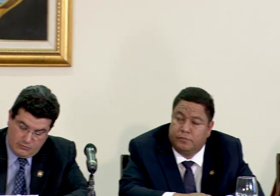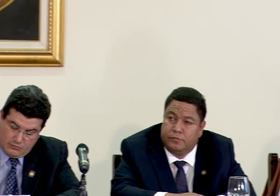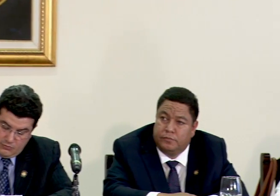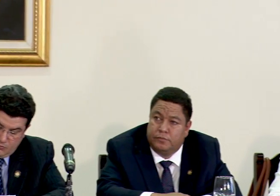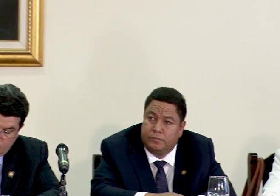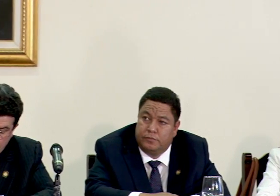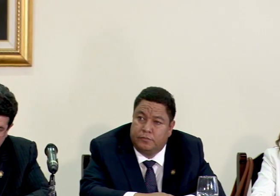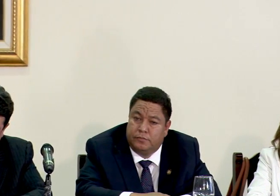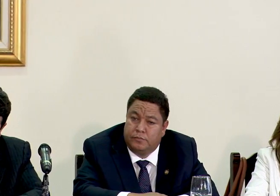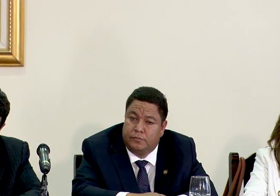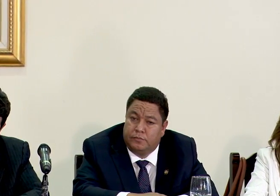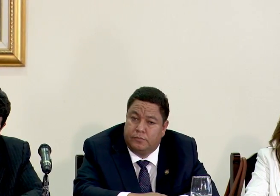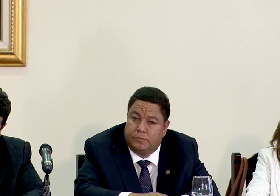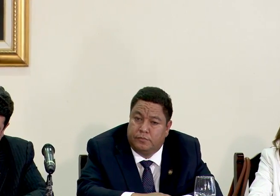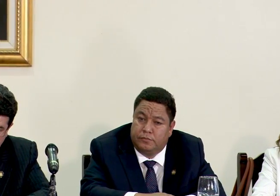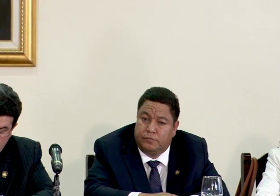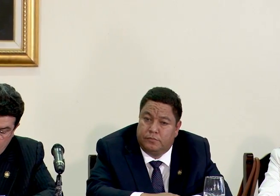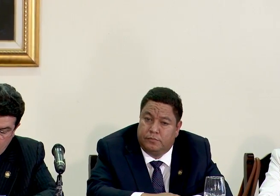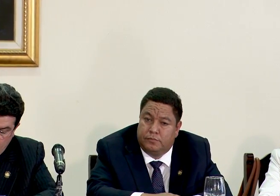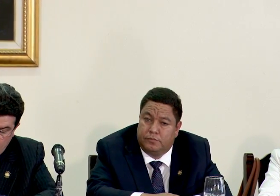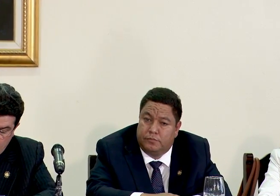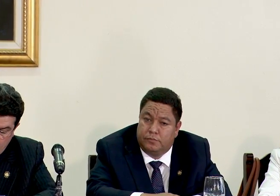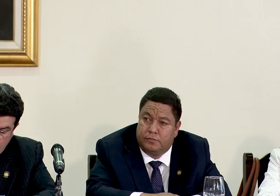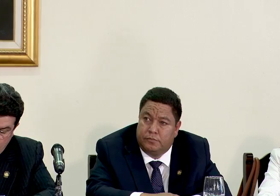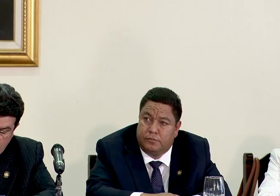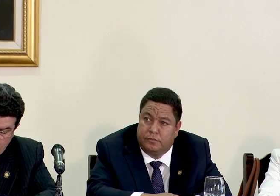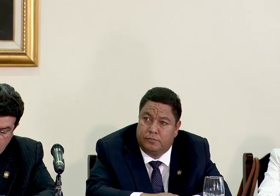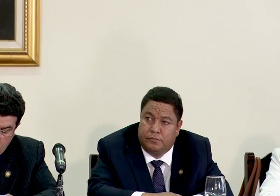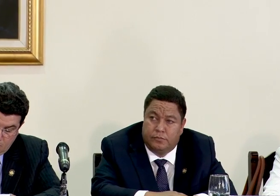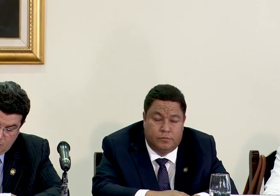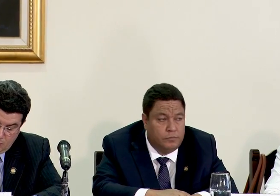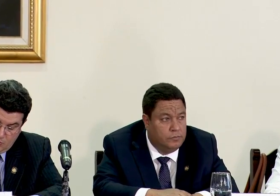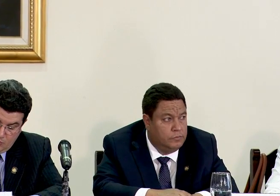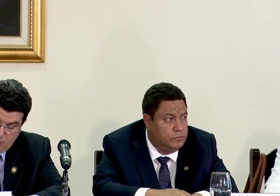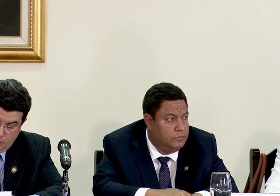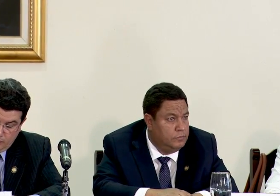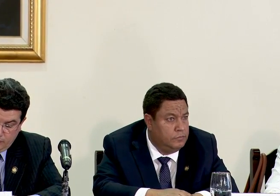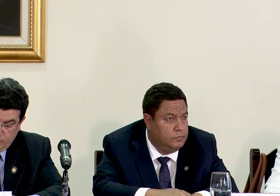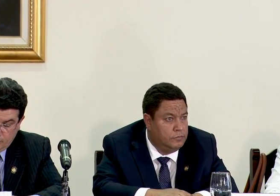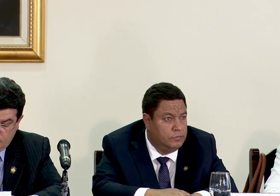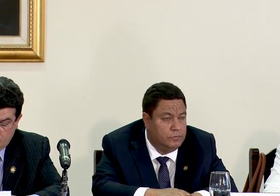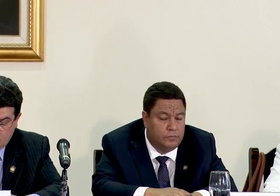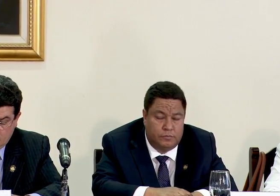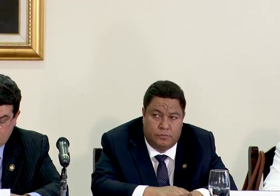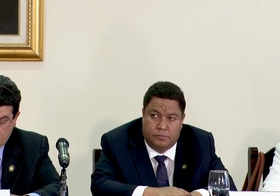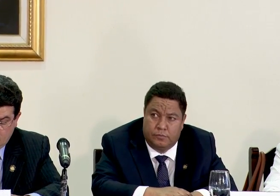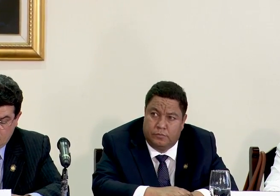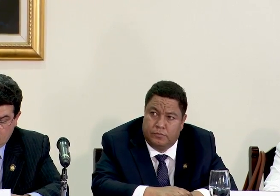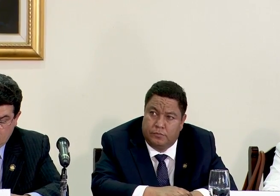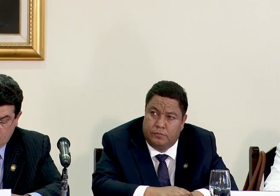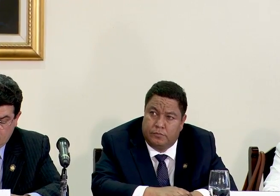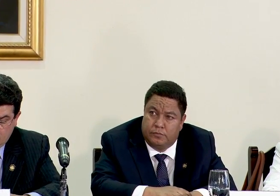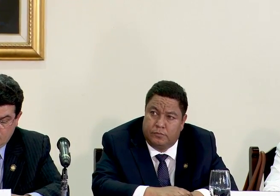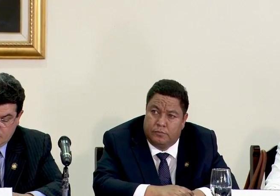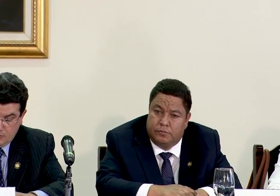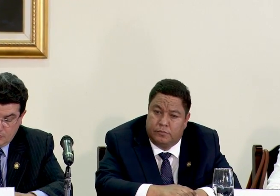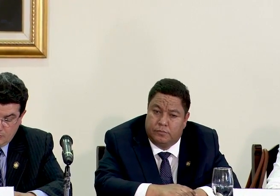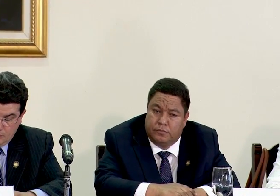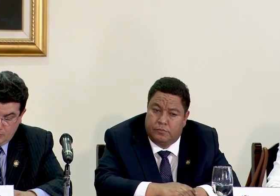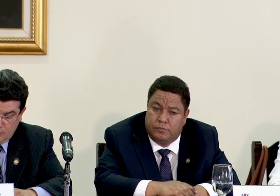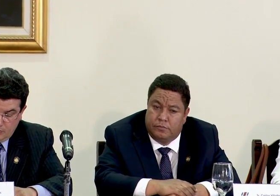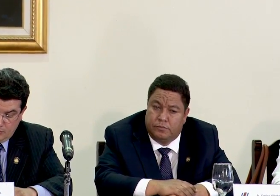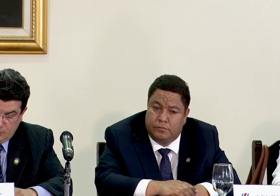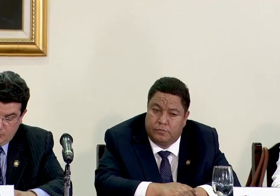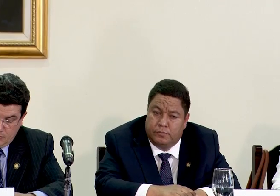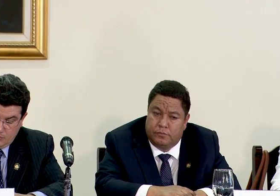consejo de gobierno usted mencionó que en dos meses se iba a tener listo un plan para la ampliación de la ruta